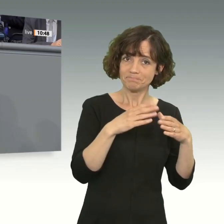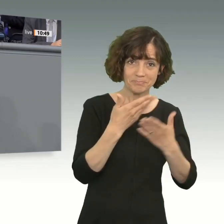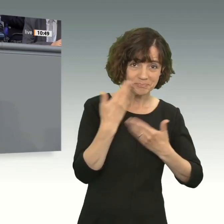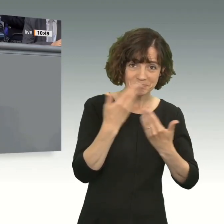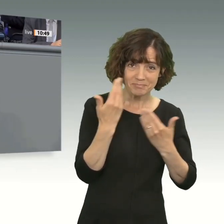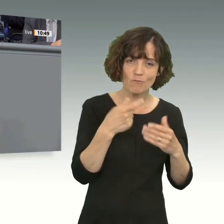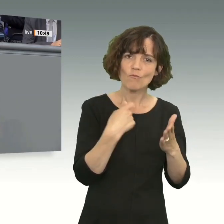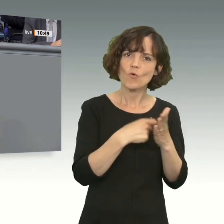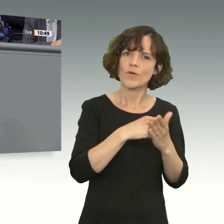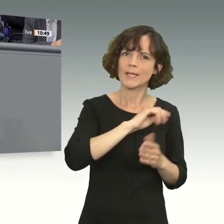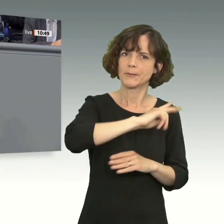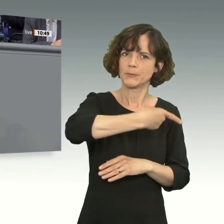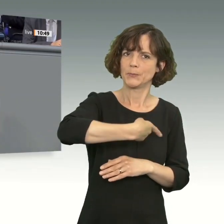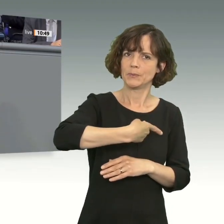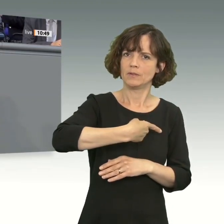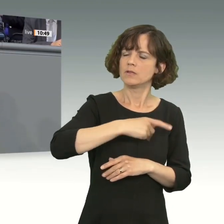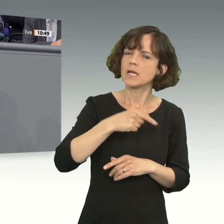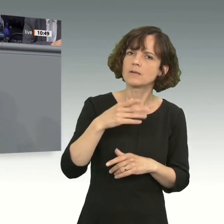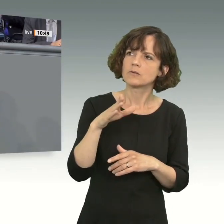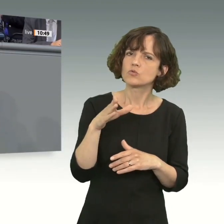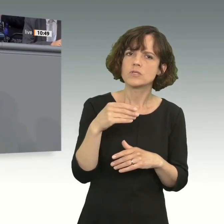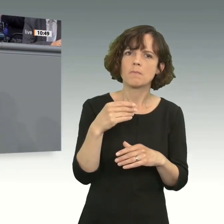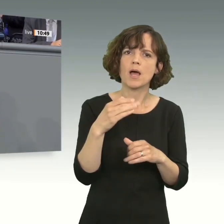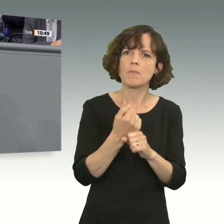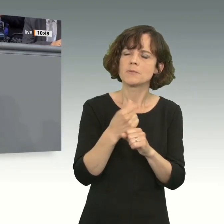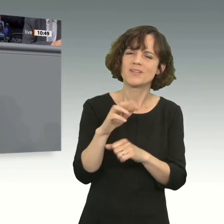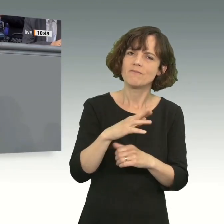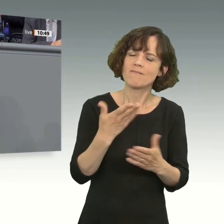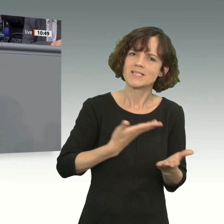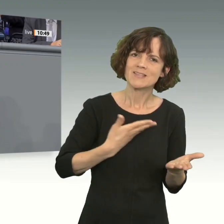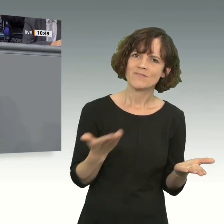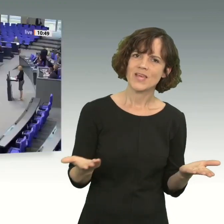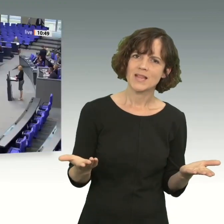die Werte teilen, mit wem wollen Sie denn überhaupt noch zusammenkommen, frage ich Sie.